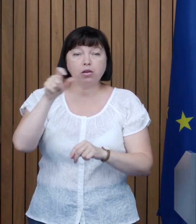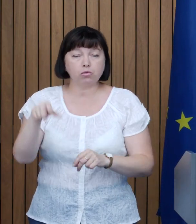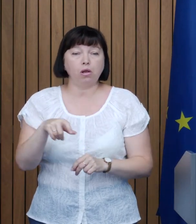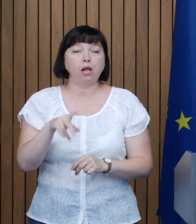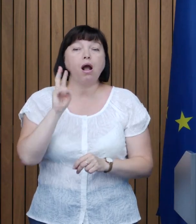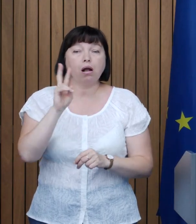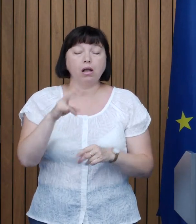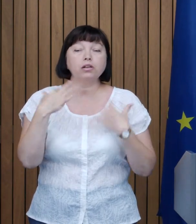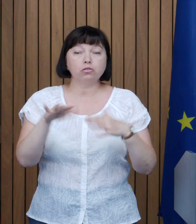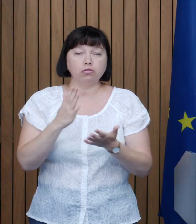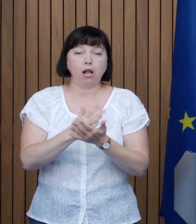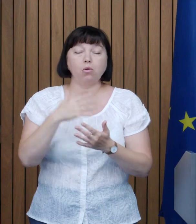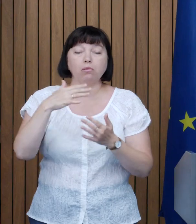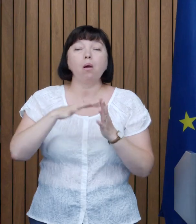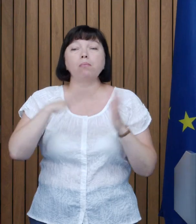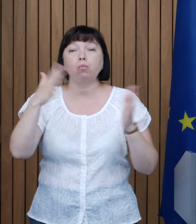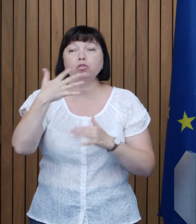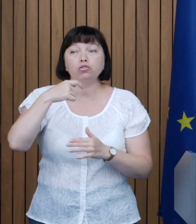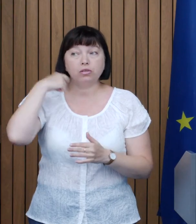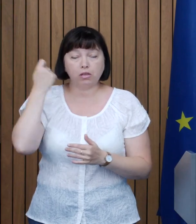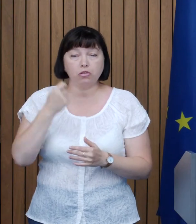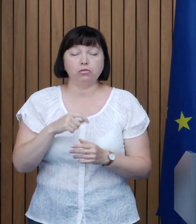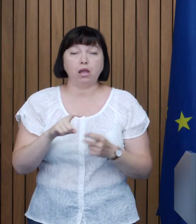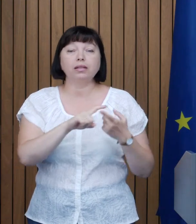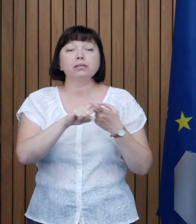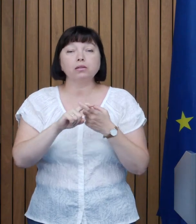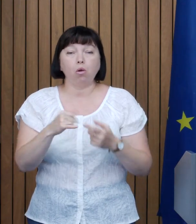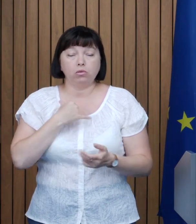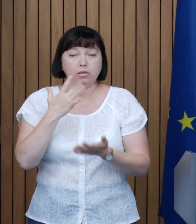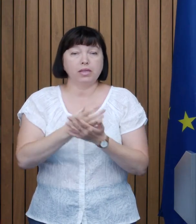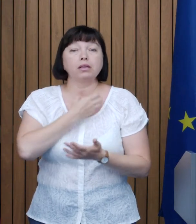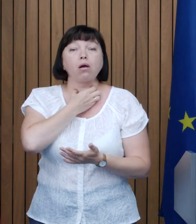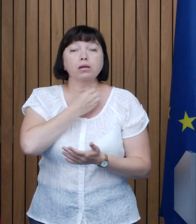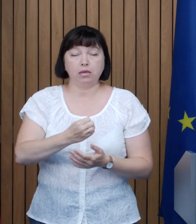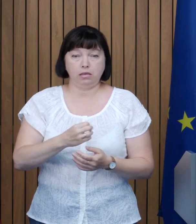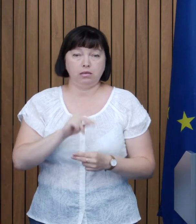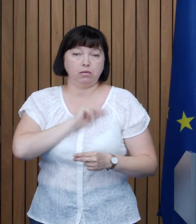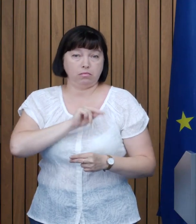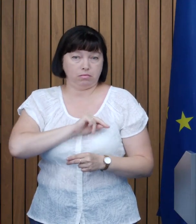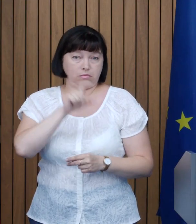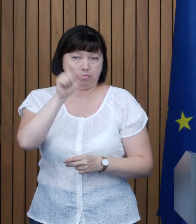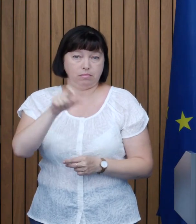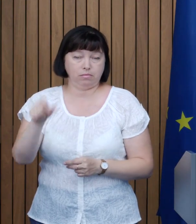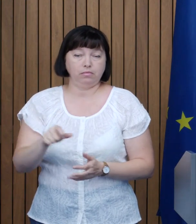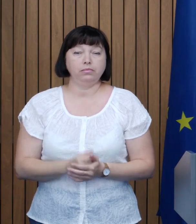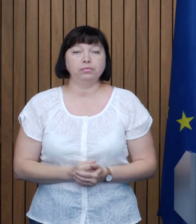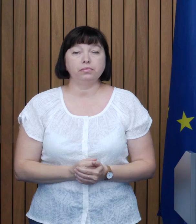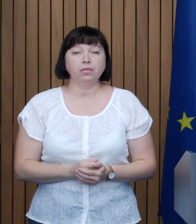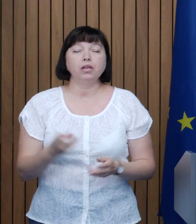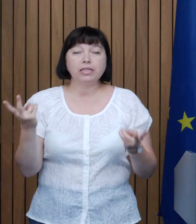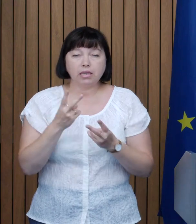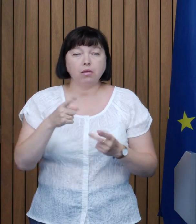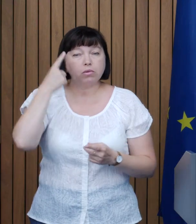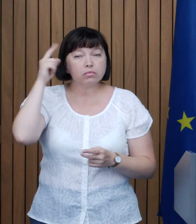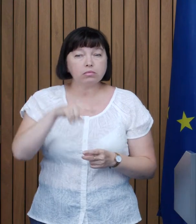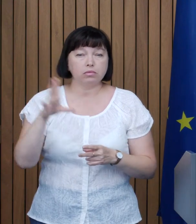care trec de vârsta de 50+, Într-un context în care avem o criză a forții de muncă Noi trebuie să ne